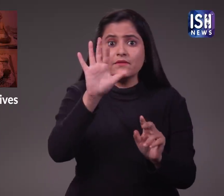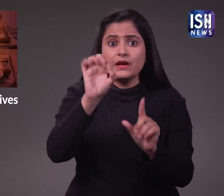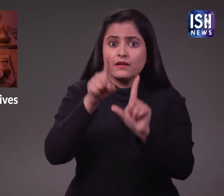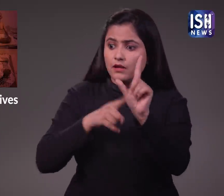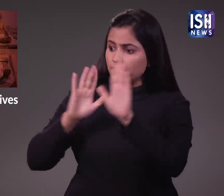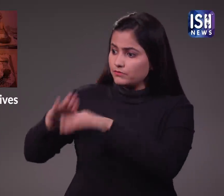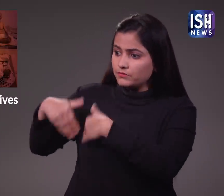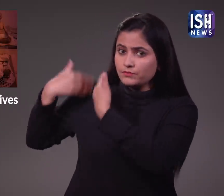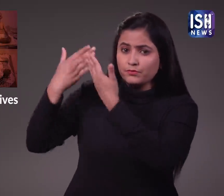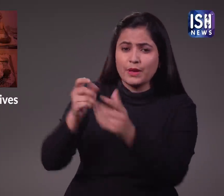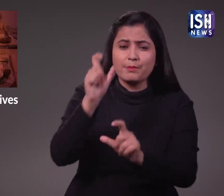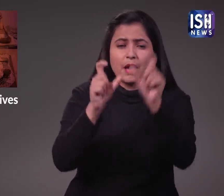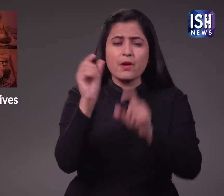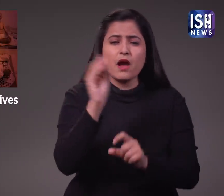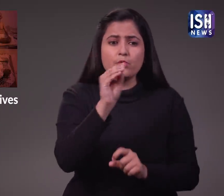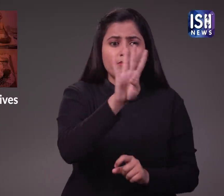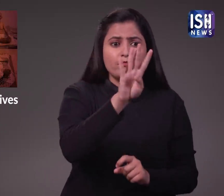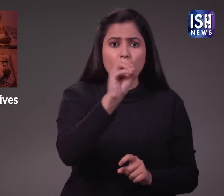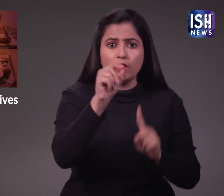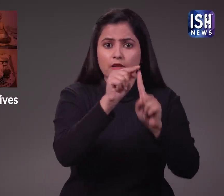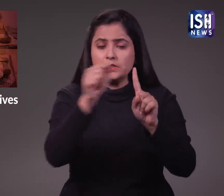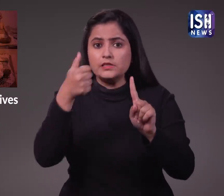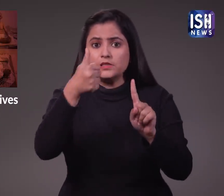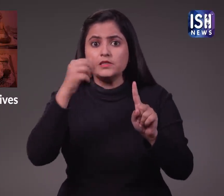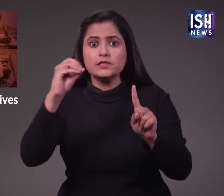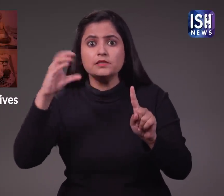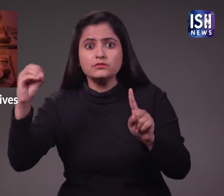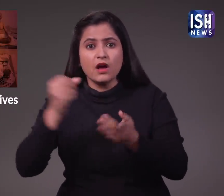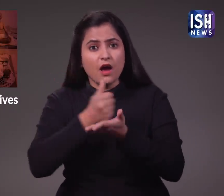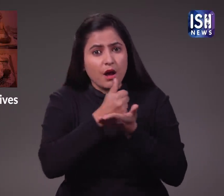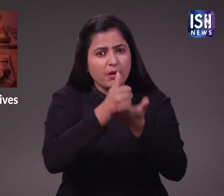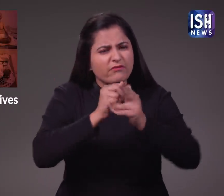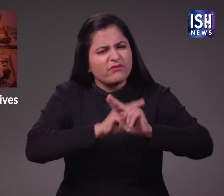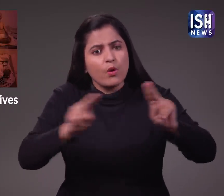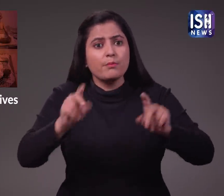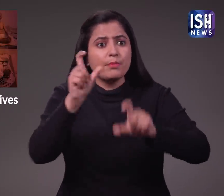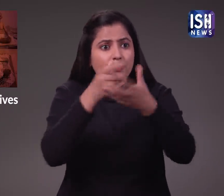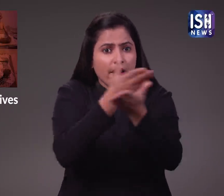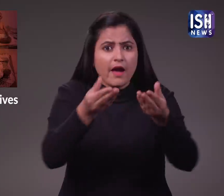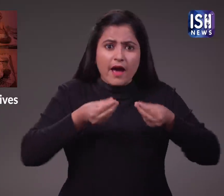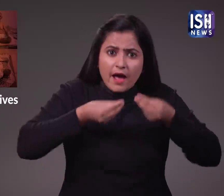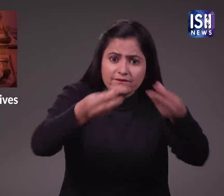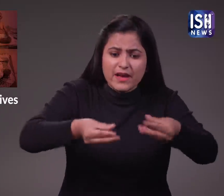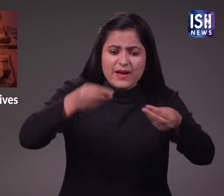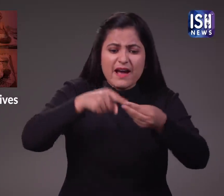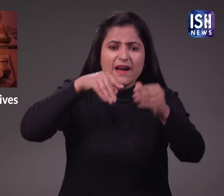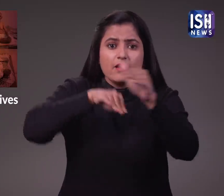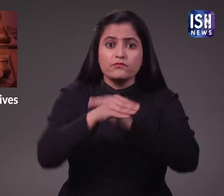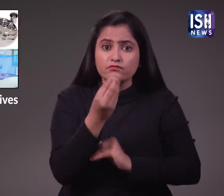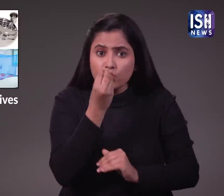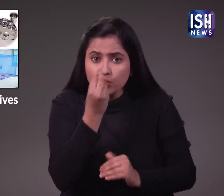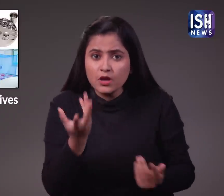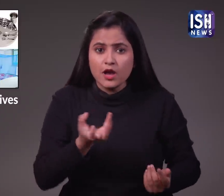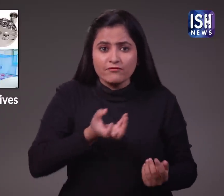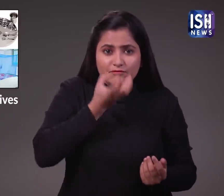पिछले 50 सालों से वह 400 से 600 लोगों को बोजन,